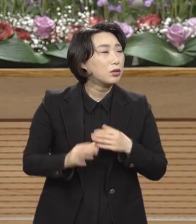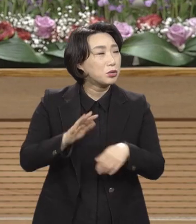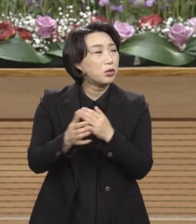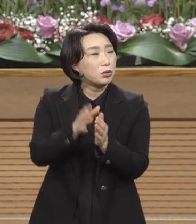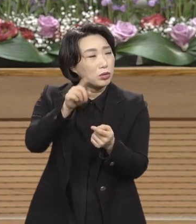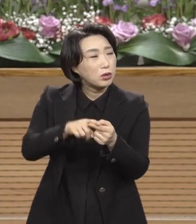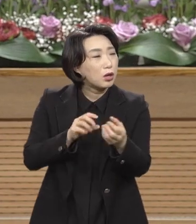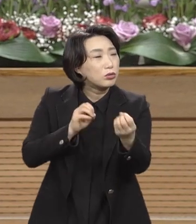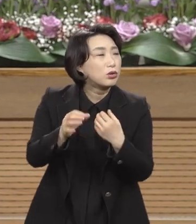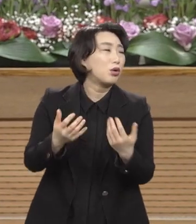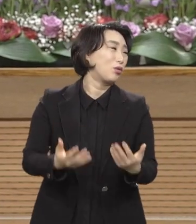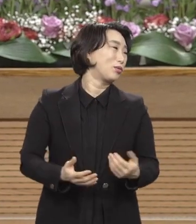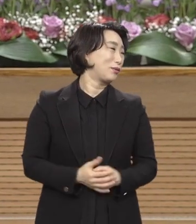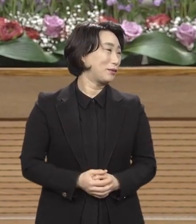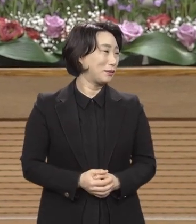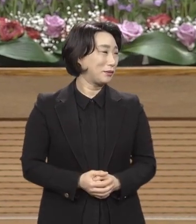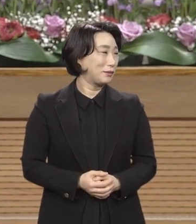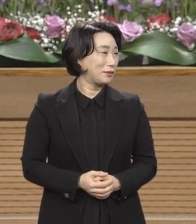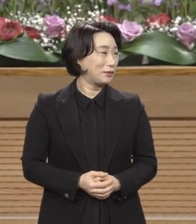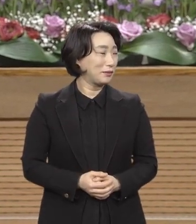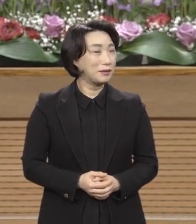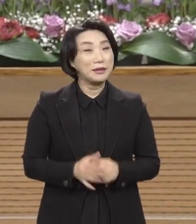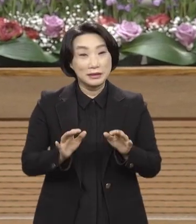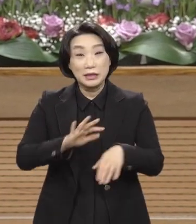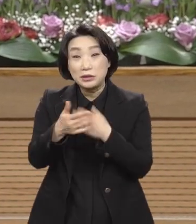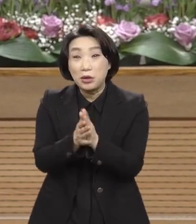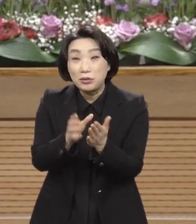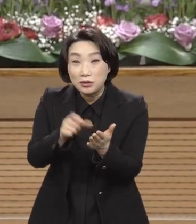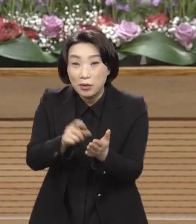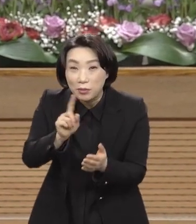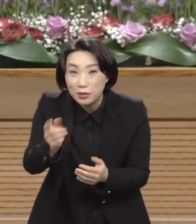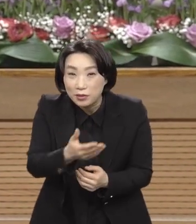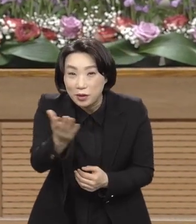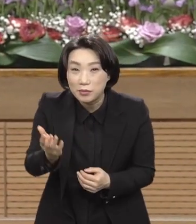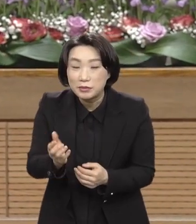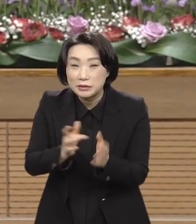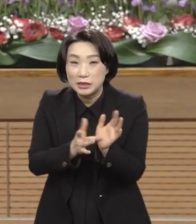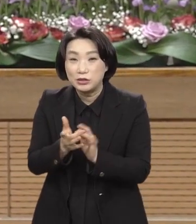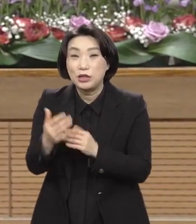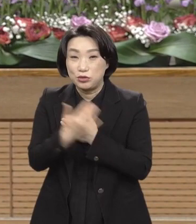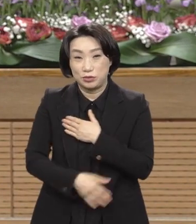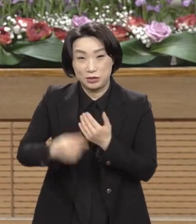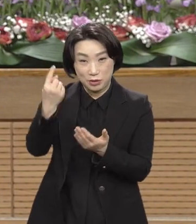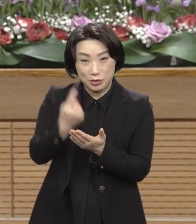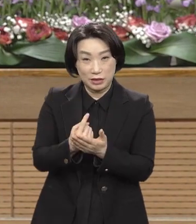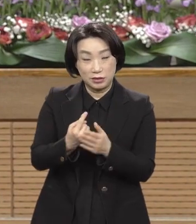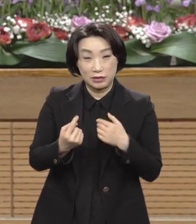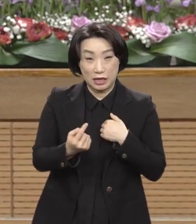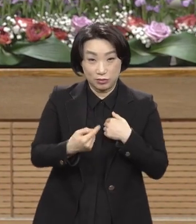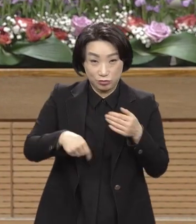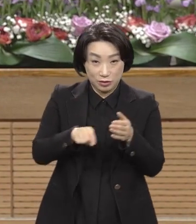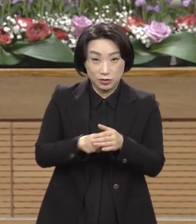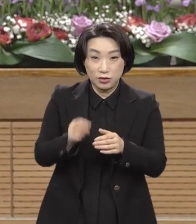이루어지겠느냐 성경은 뭐냐 예수가 육체로서 나우에서 죽으시고 나를